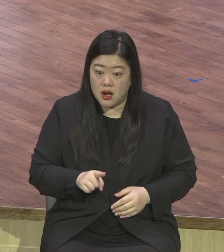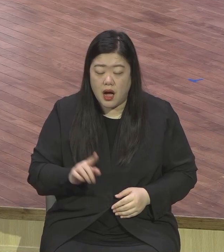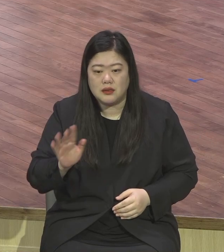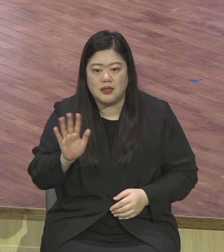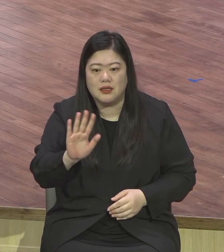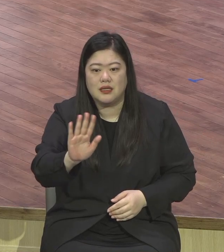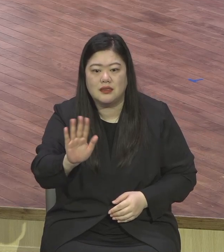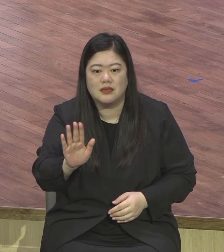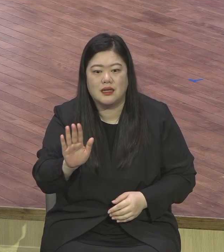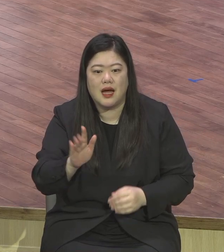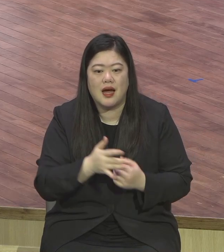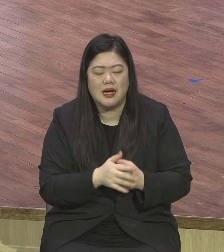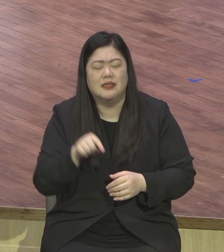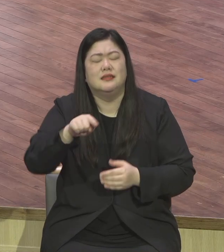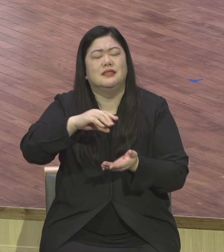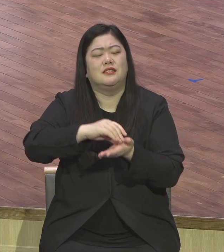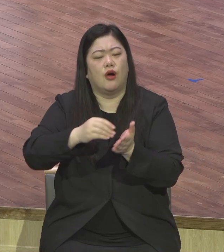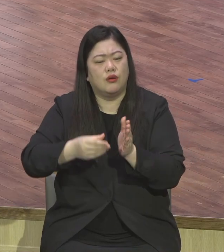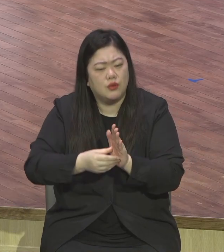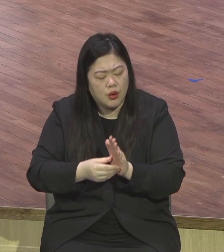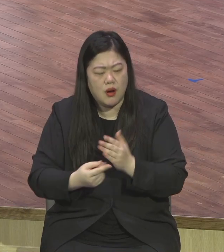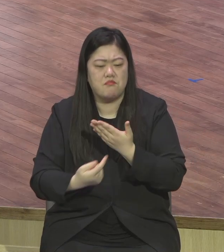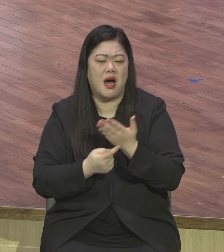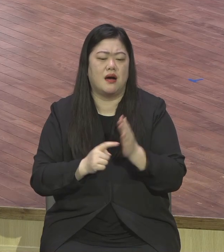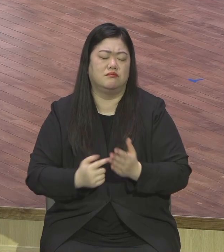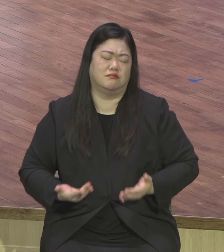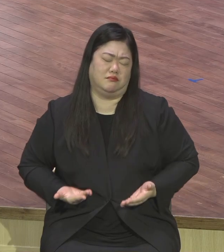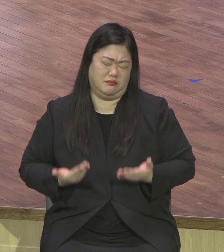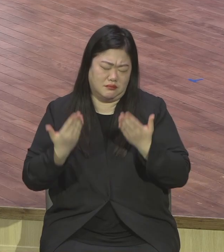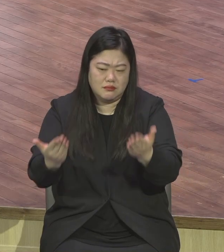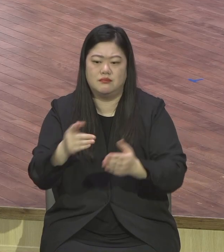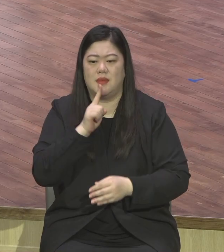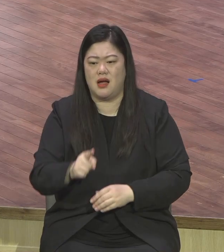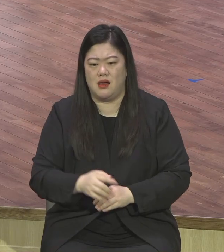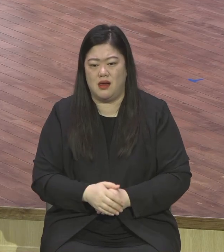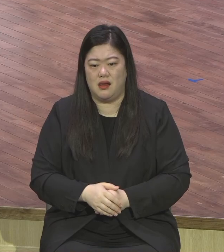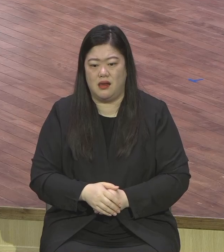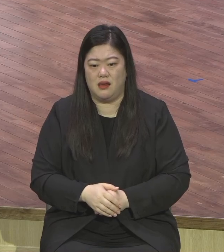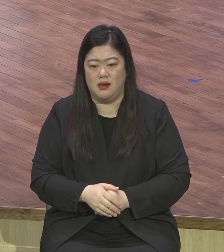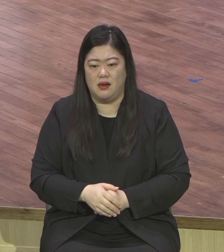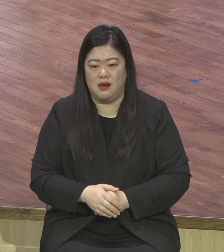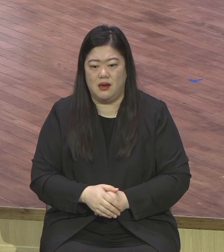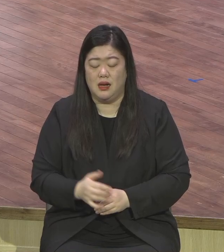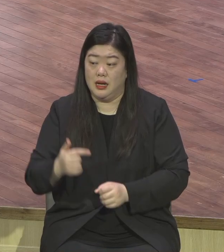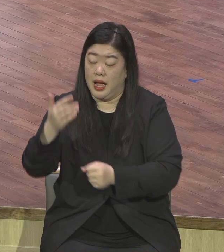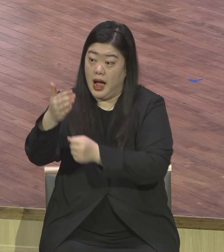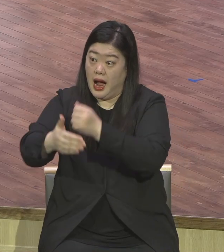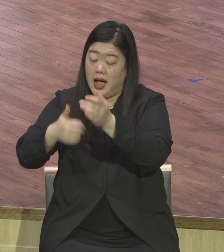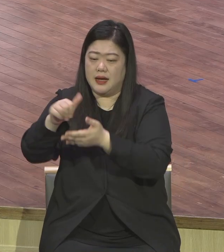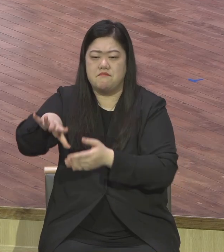있는 겁니다. 하나님의 나라를 위한 나의 희생과 헌신은 결코 헛되지 않고 하나님께서